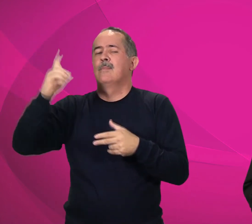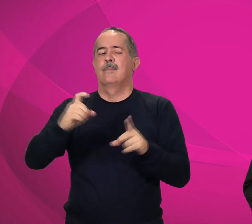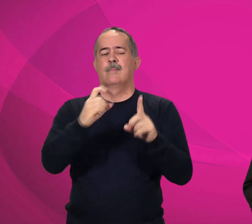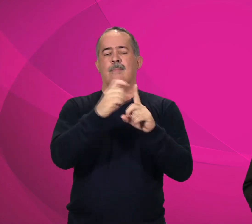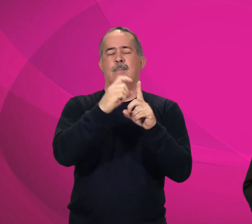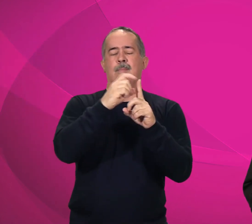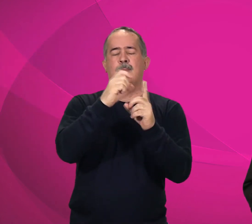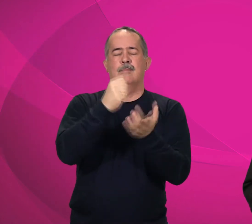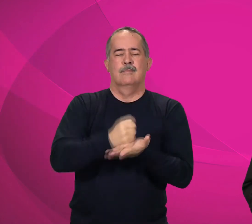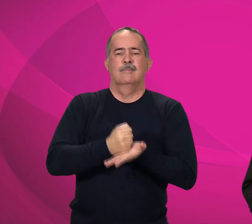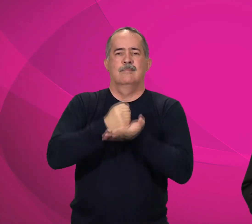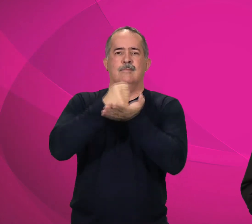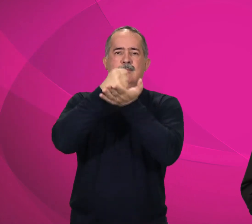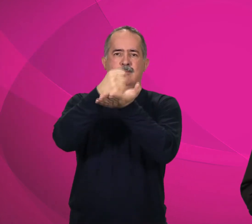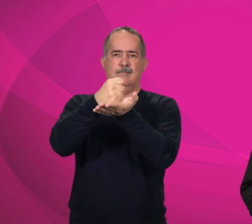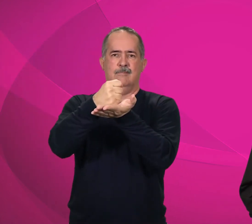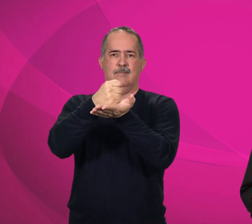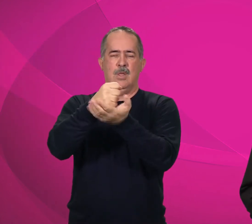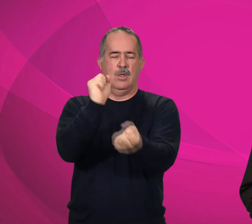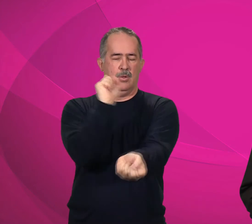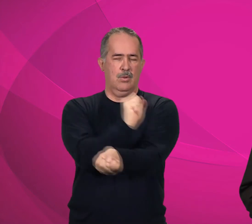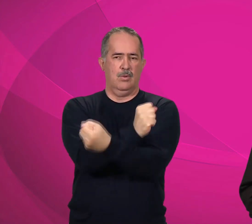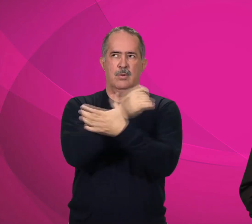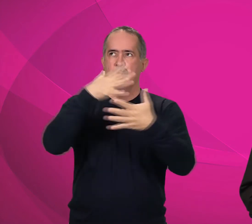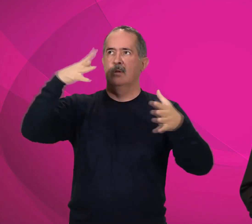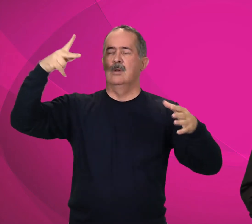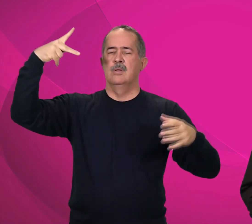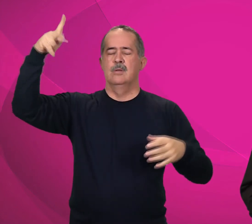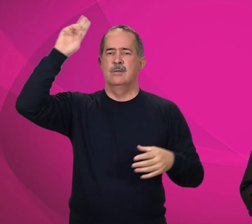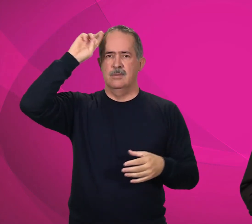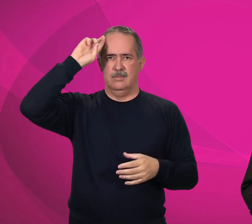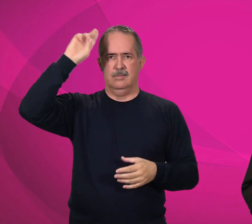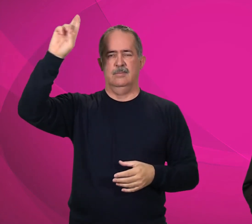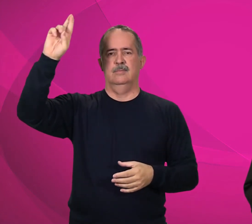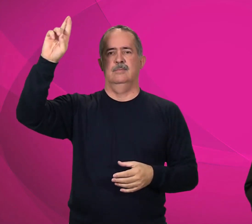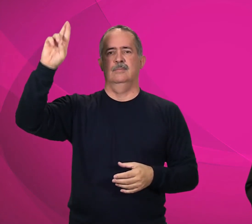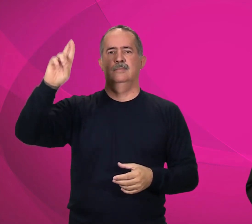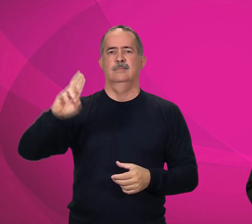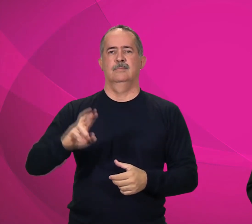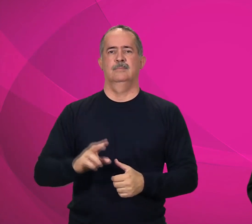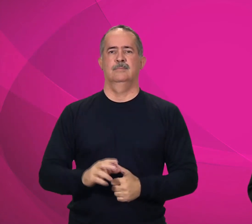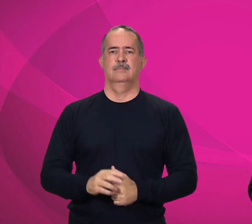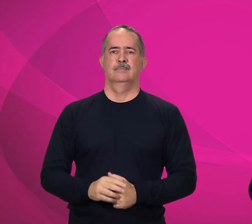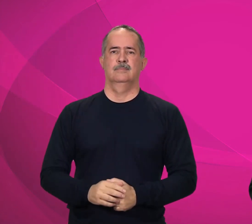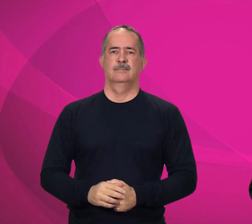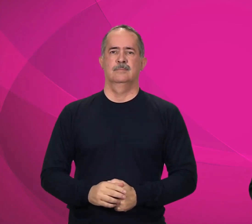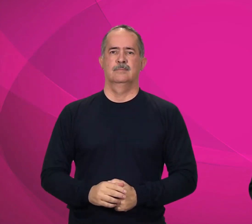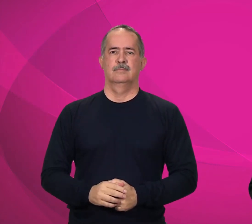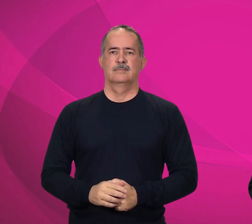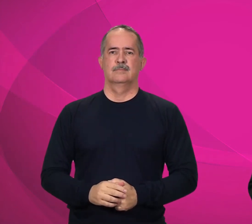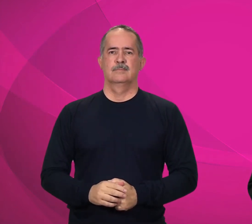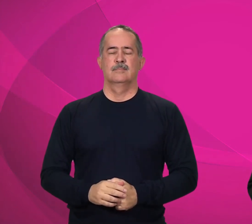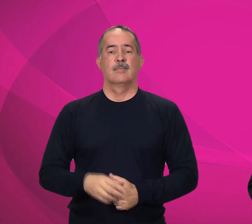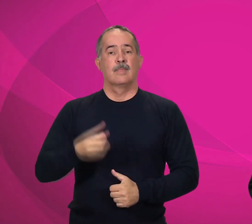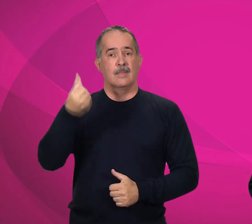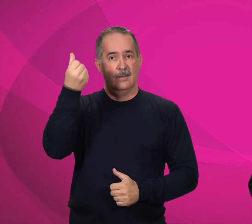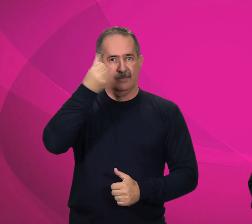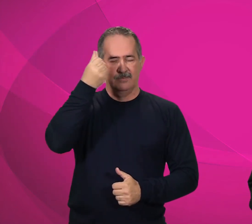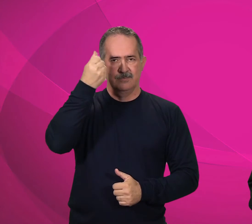Palavra da salvação. Glória a vós, Senhor. Nesse sexto